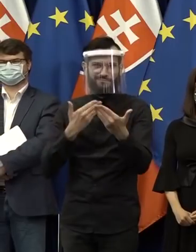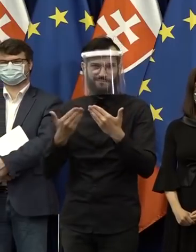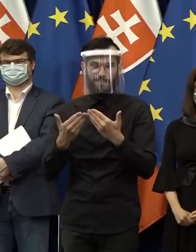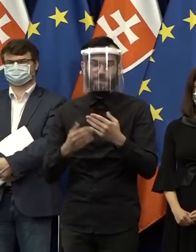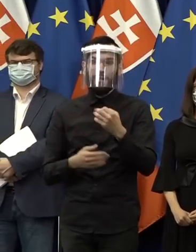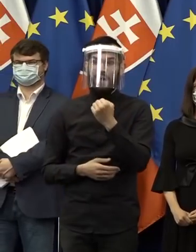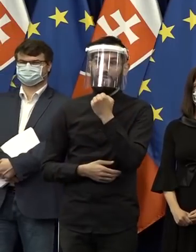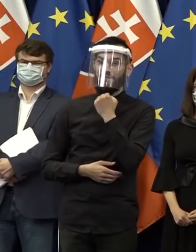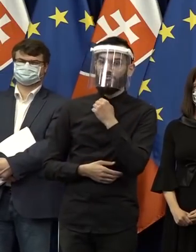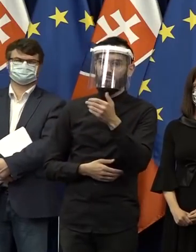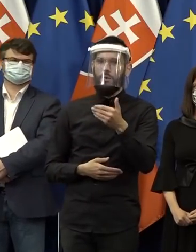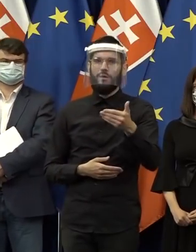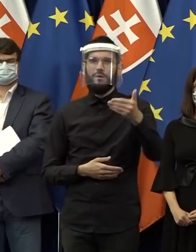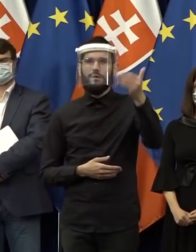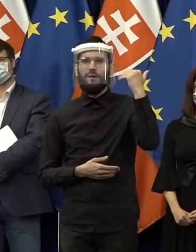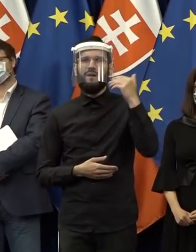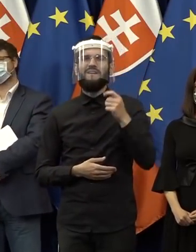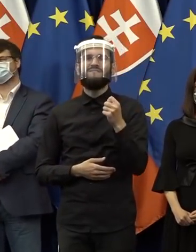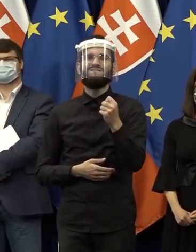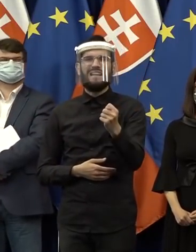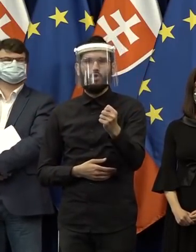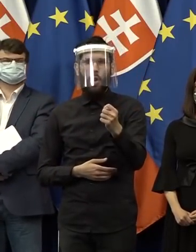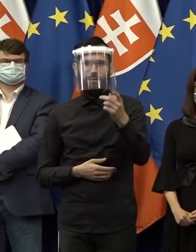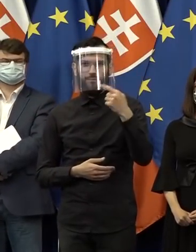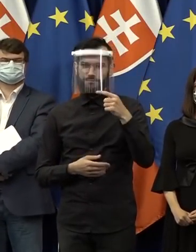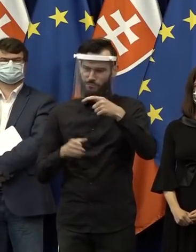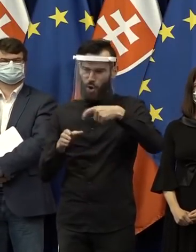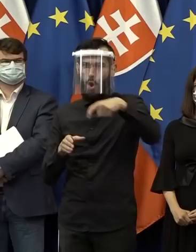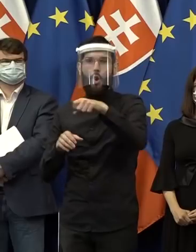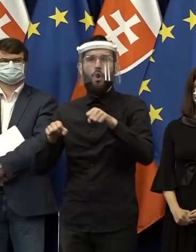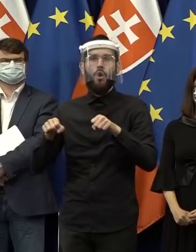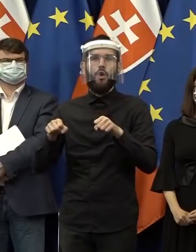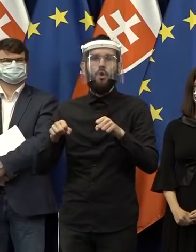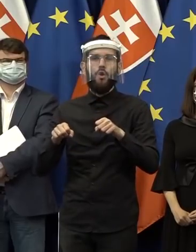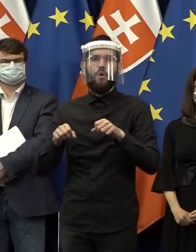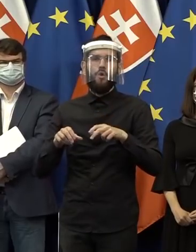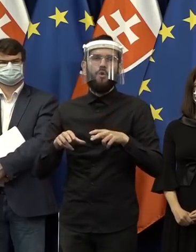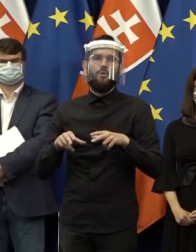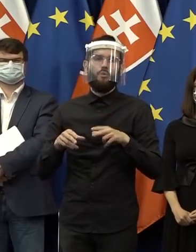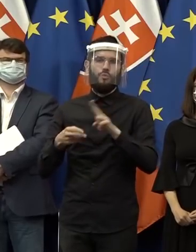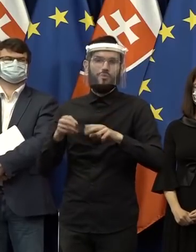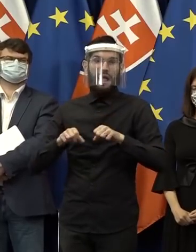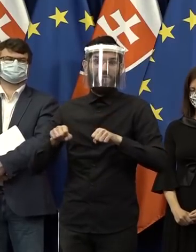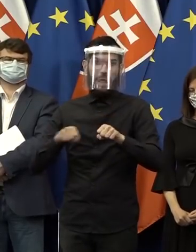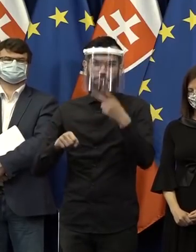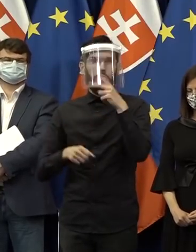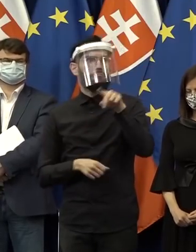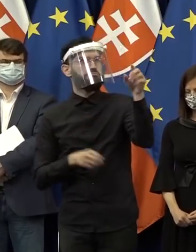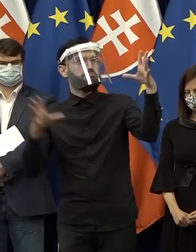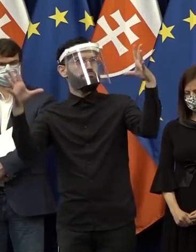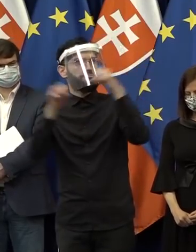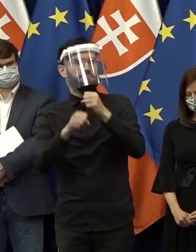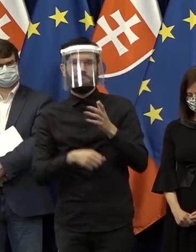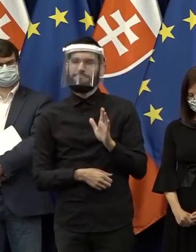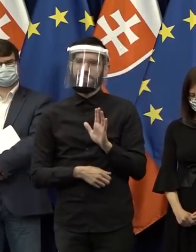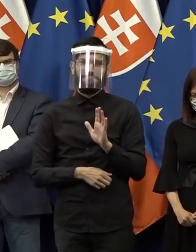si, že pán ex-premiér Fico sa vyjadril, že chodí okolo úradu vlády a že nevidí, že by sa tam svietilo. Tak ja by som vám chcel